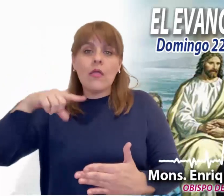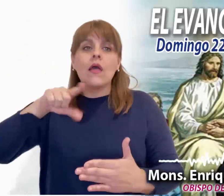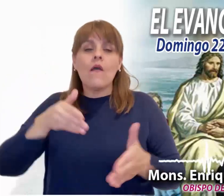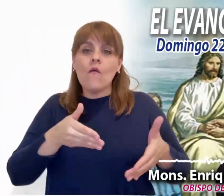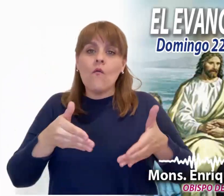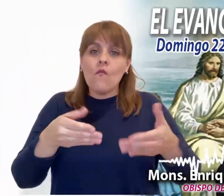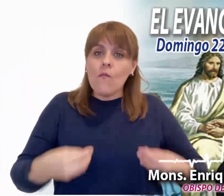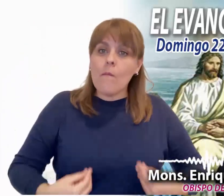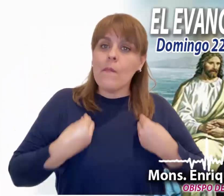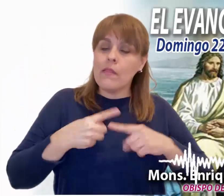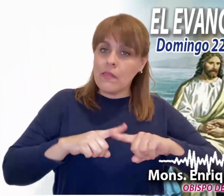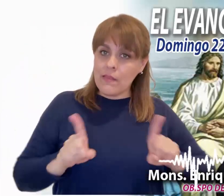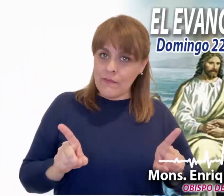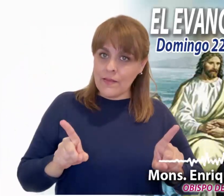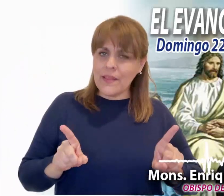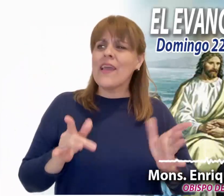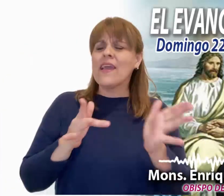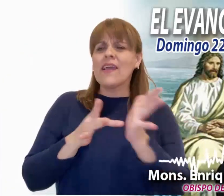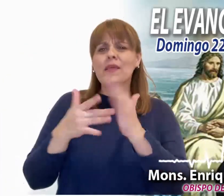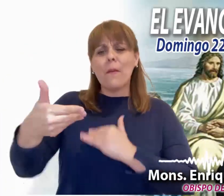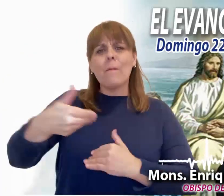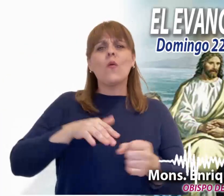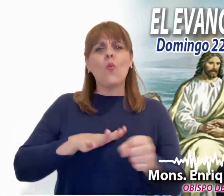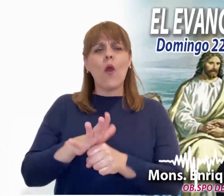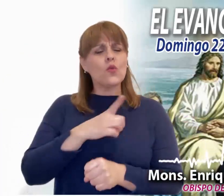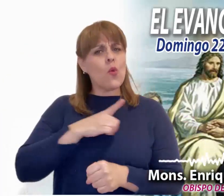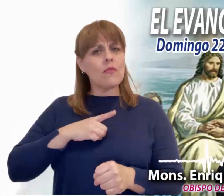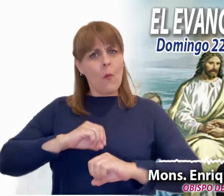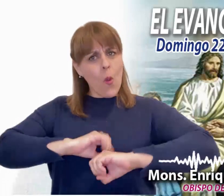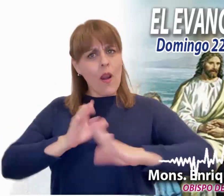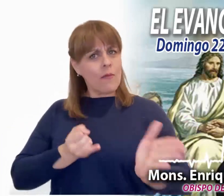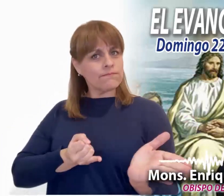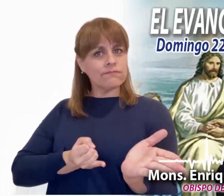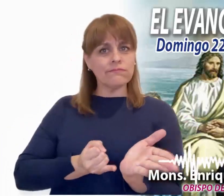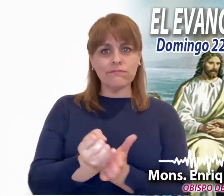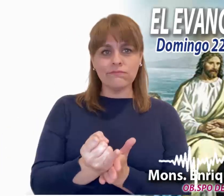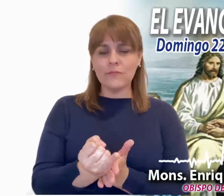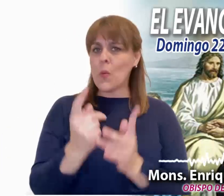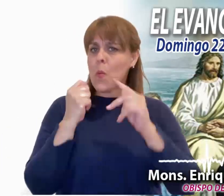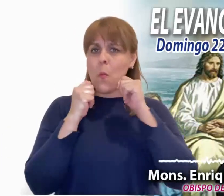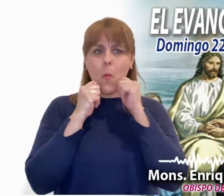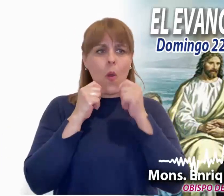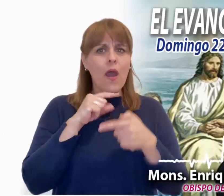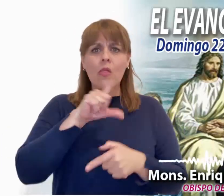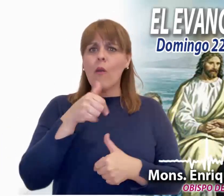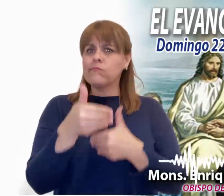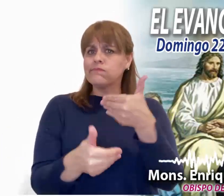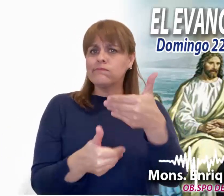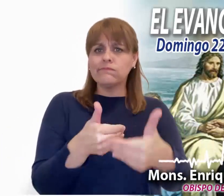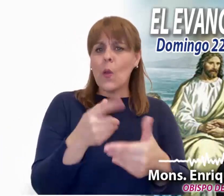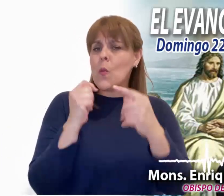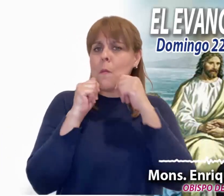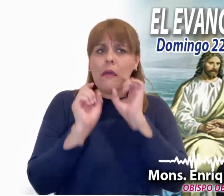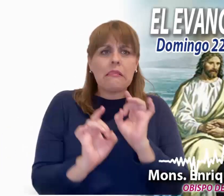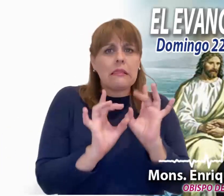distintos. Cristo exige una definición clara en su seguimiento, con todas sus consecuencias,